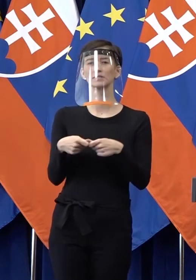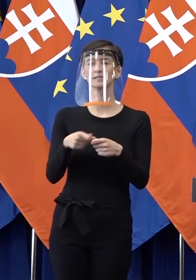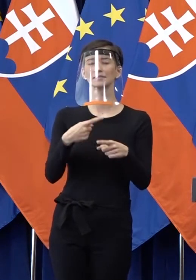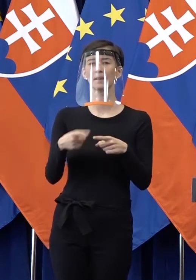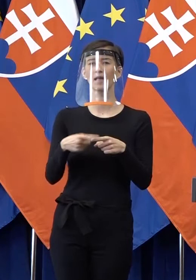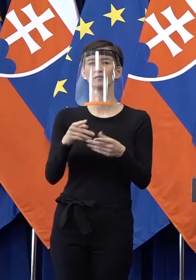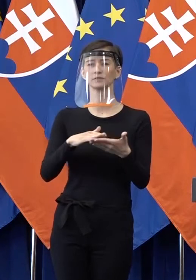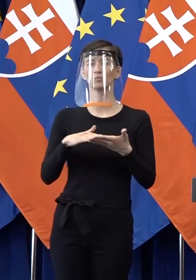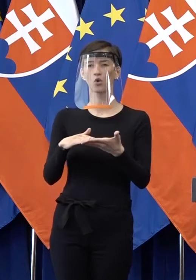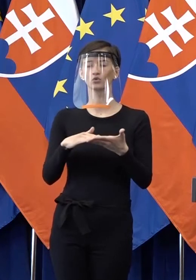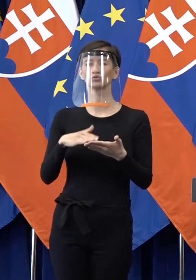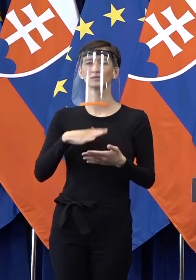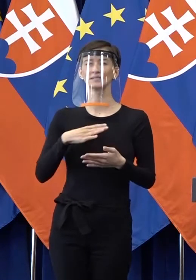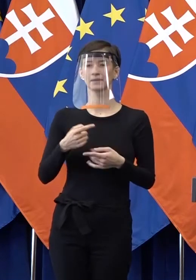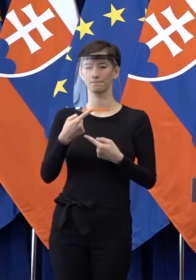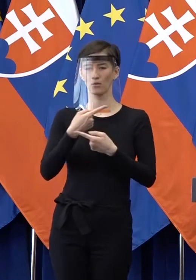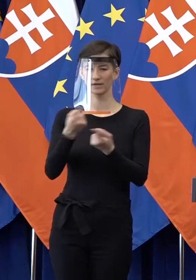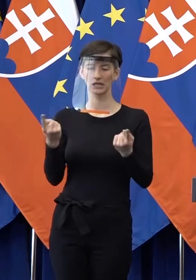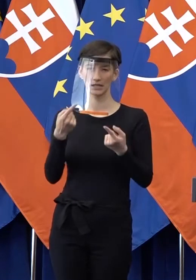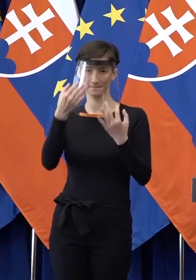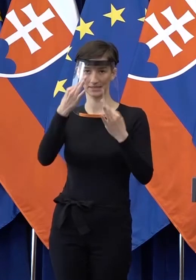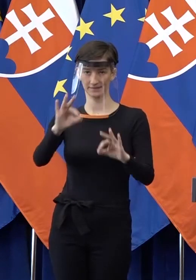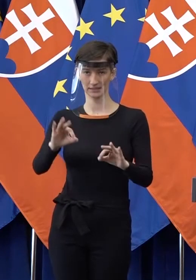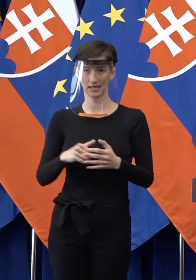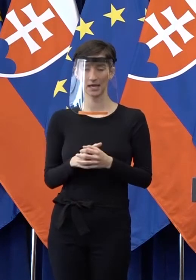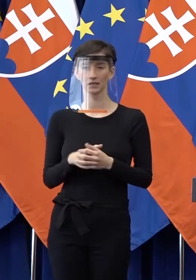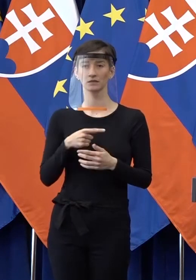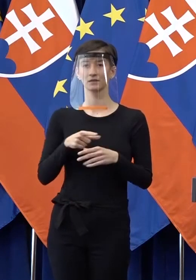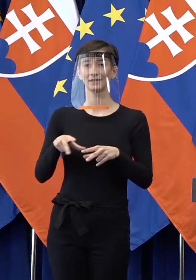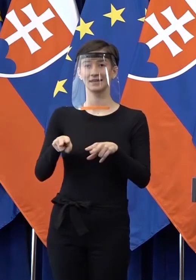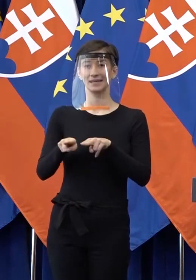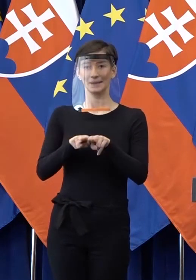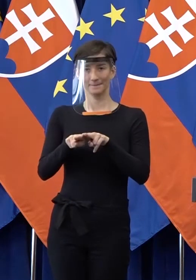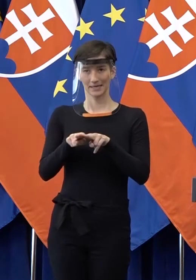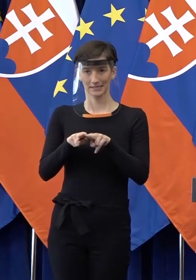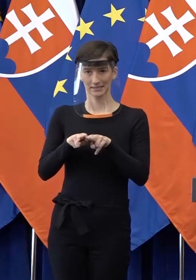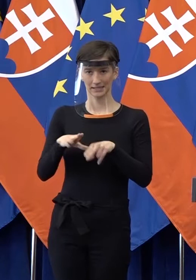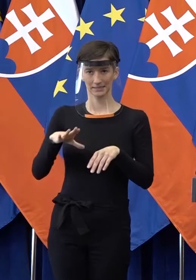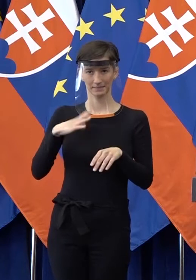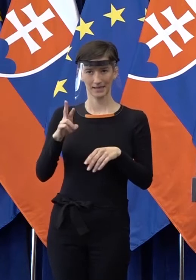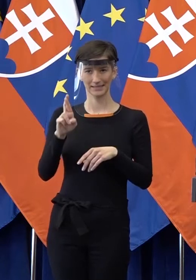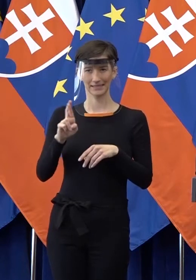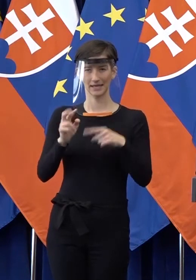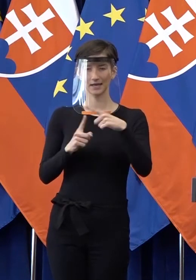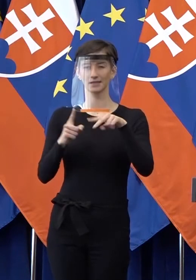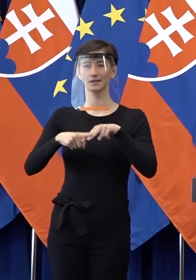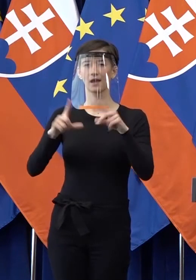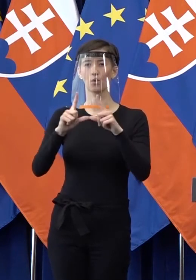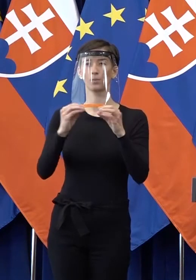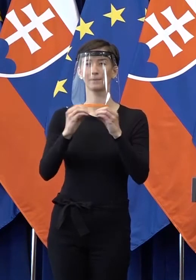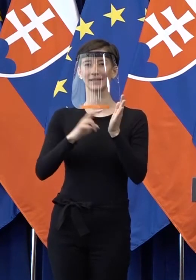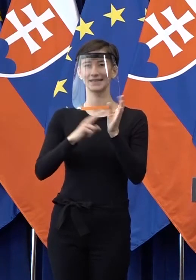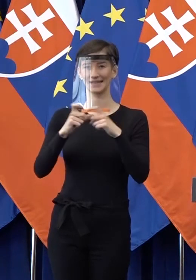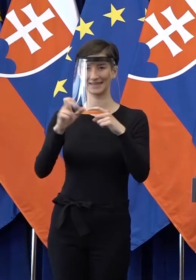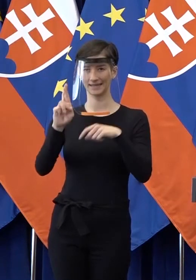chcel krátko uviezť a privítať prezidenta, to je pána Richarda Daubnera a